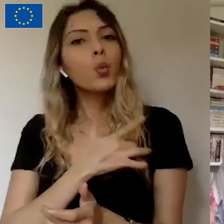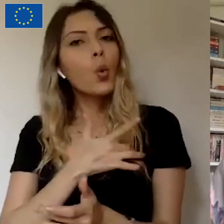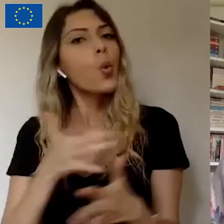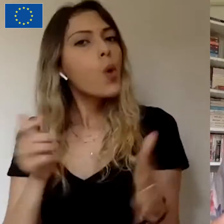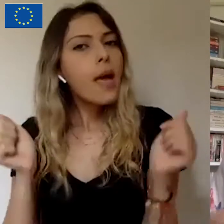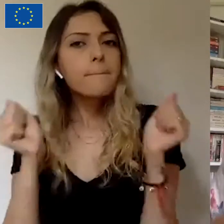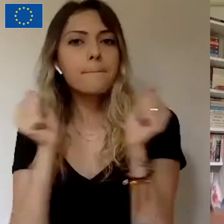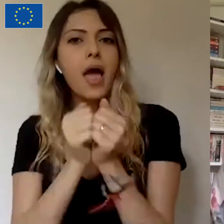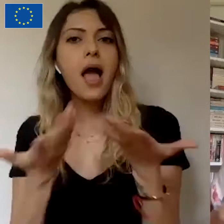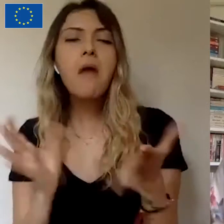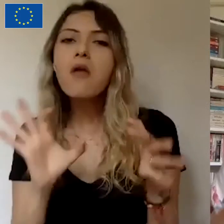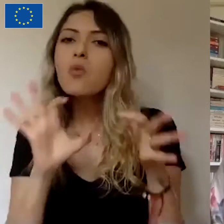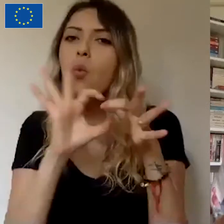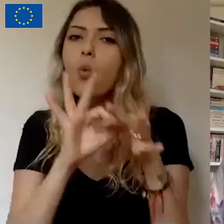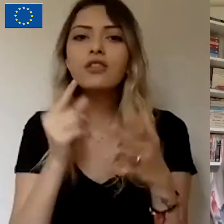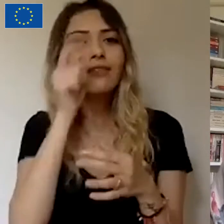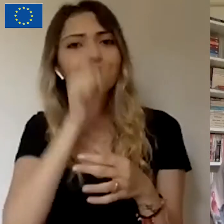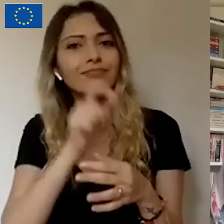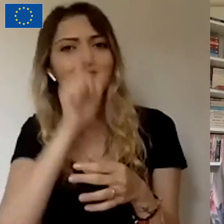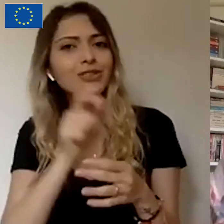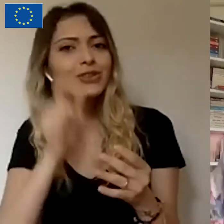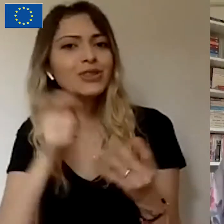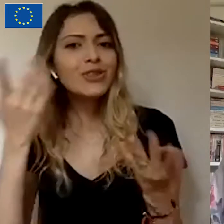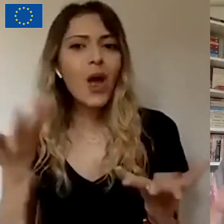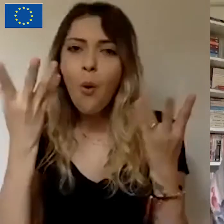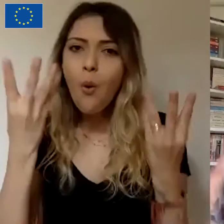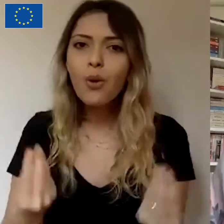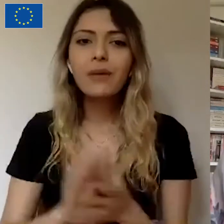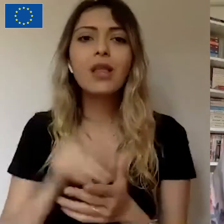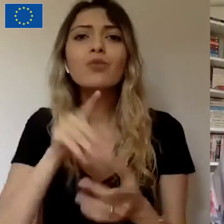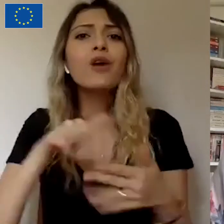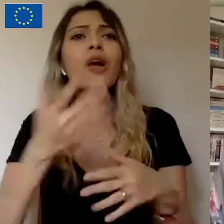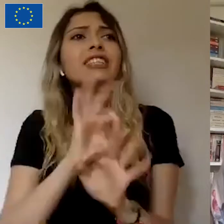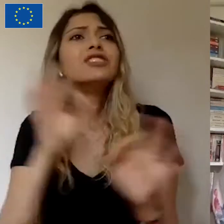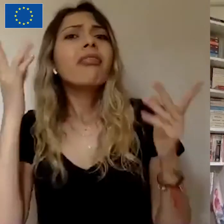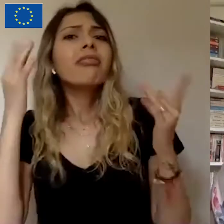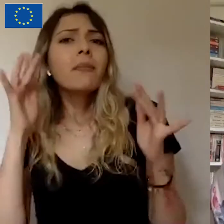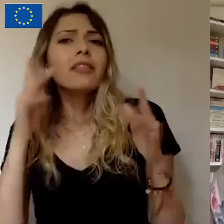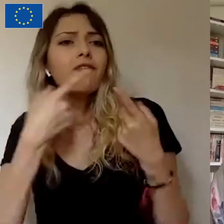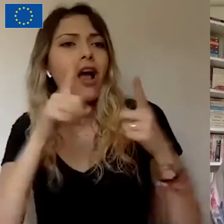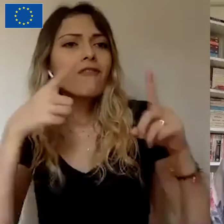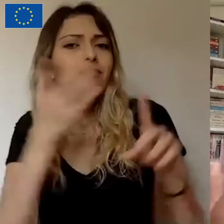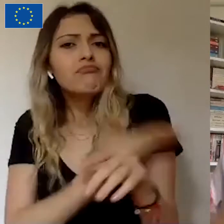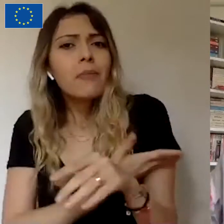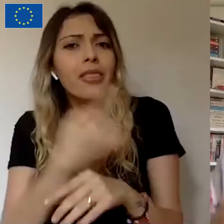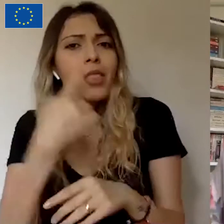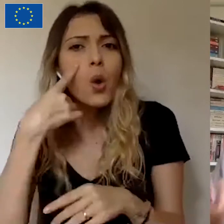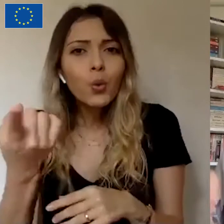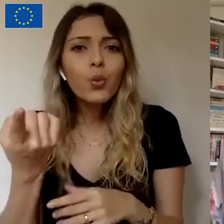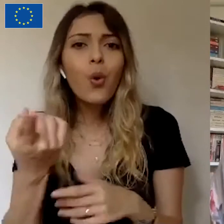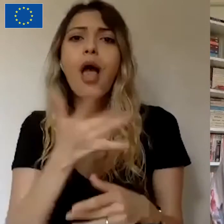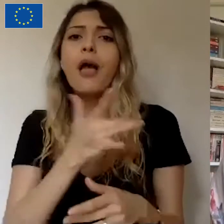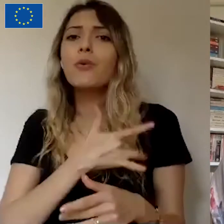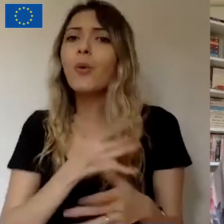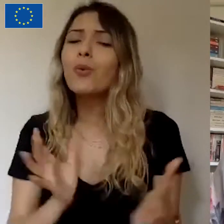ulaşabilecekleri ilk bağlardan biri de olabilir. Bundan sonra hiç tanınmadıkları farklı farklı kentlerde gönüllülerle